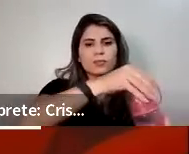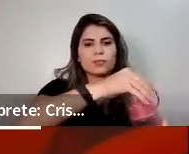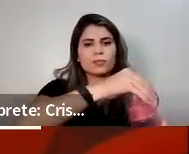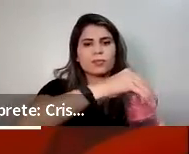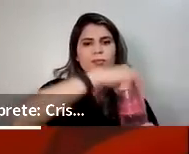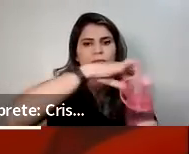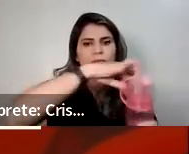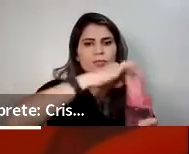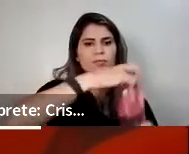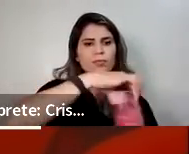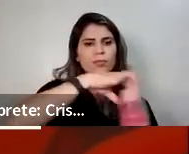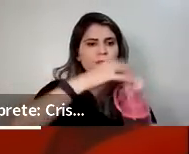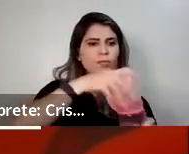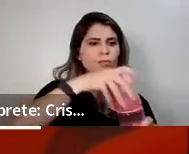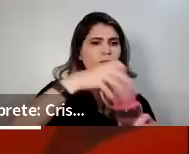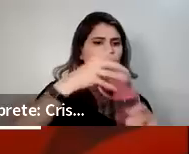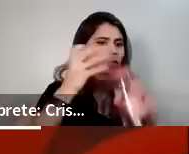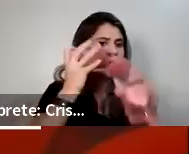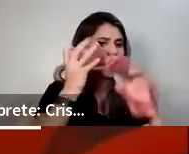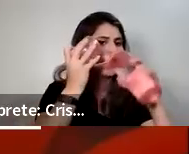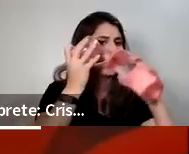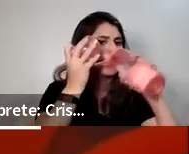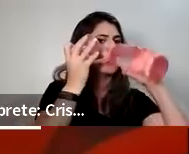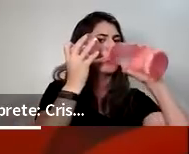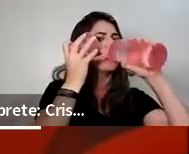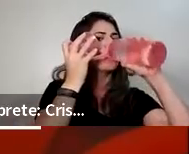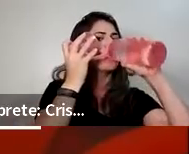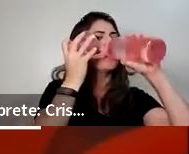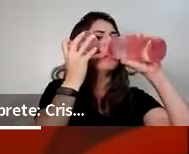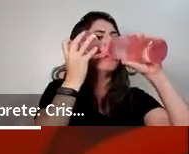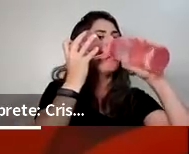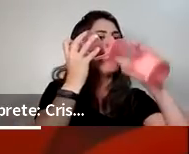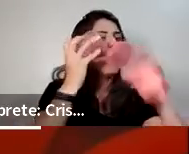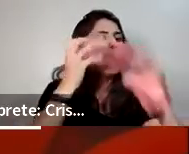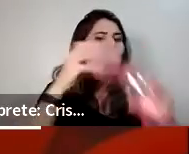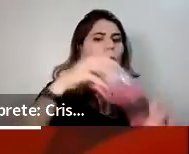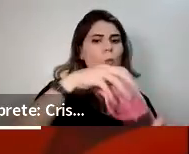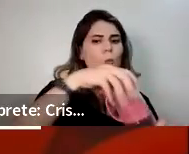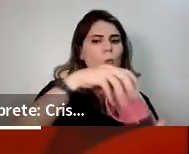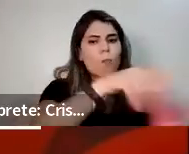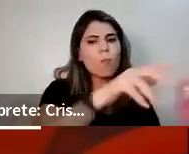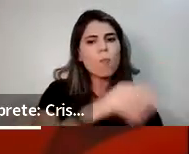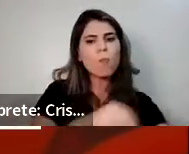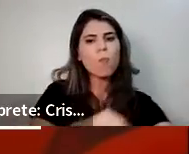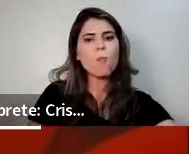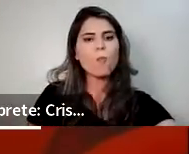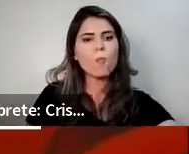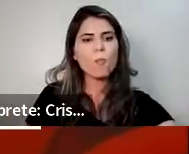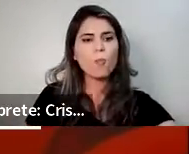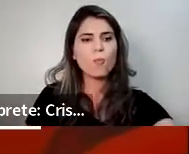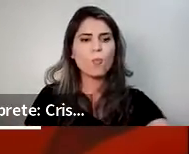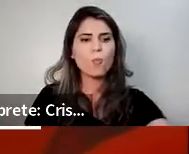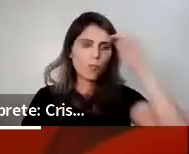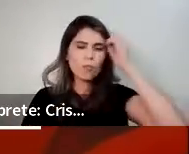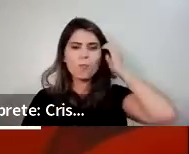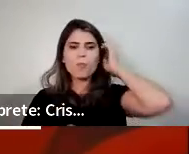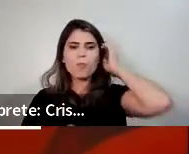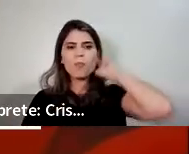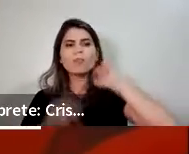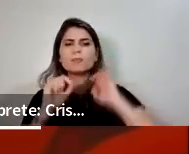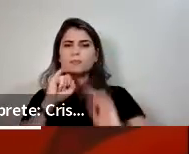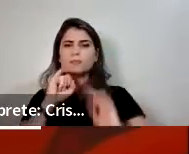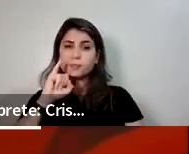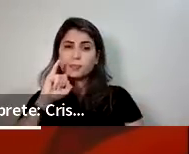convertidos em moléculas, olha a palavrinha, solúveis. E aí, o que vai acontecer? Vai ser